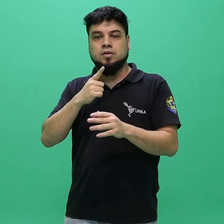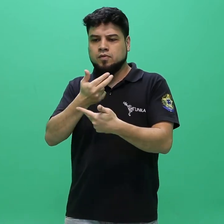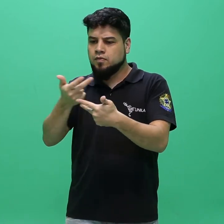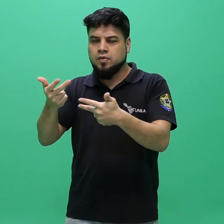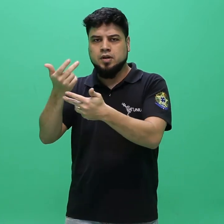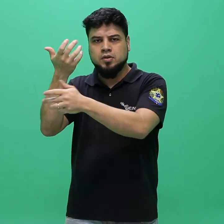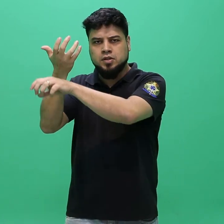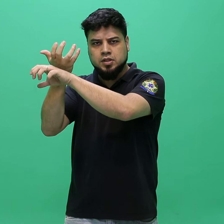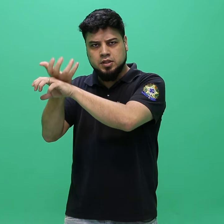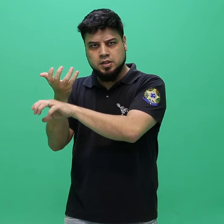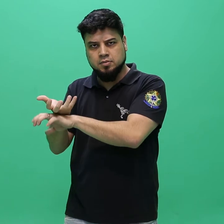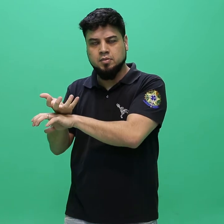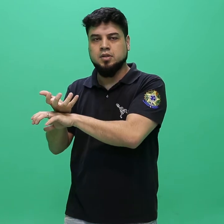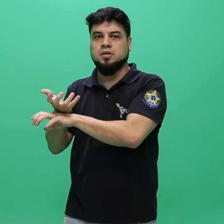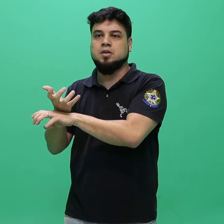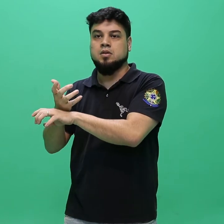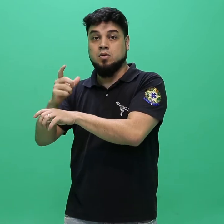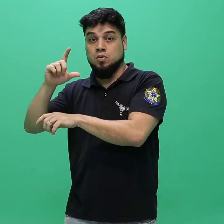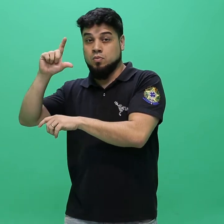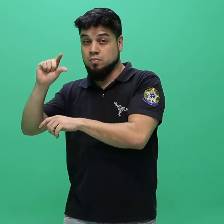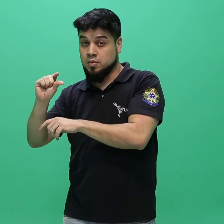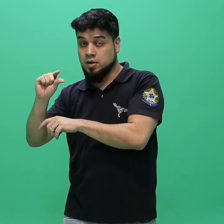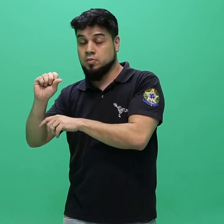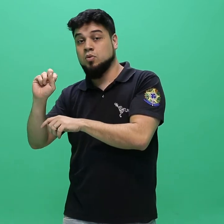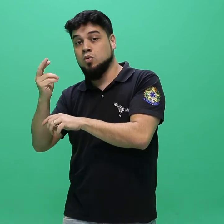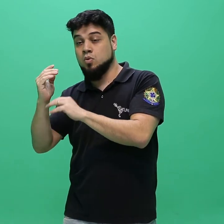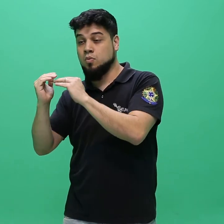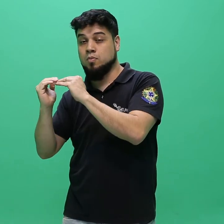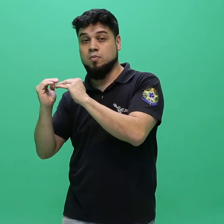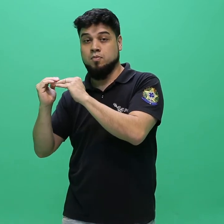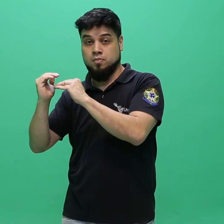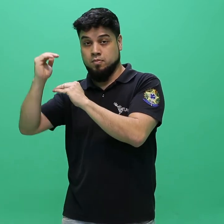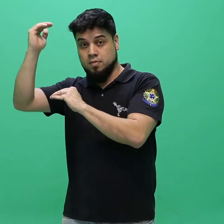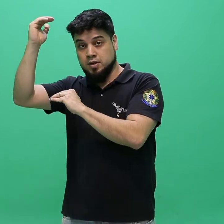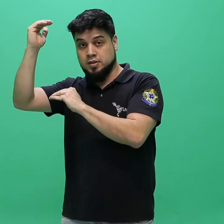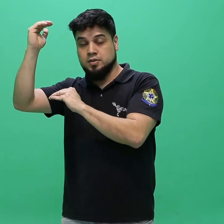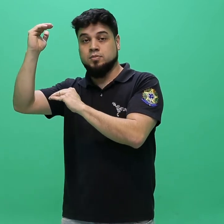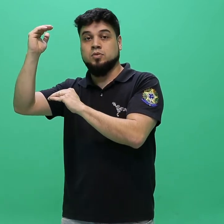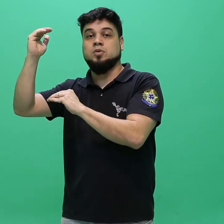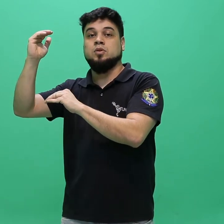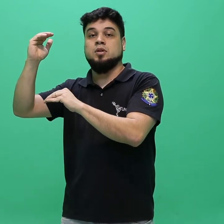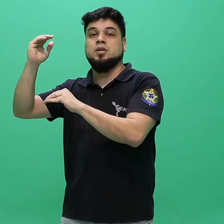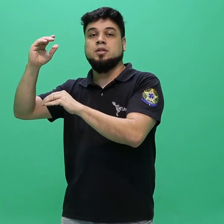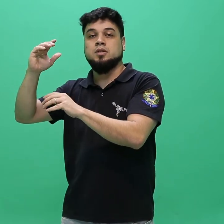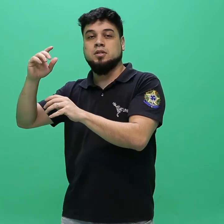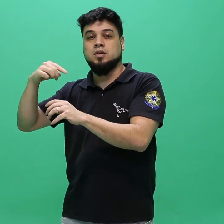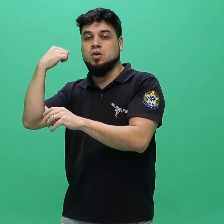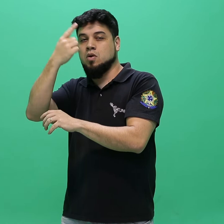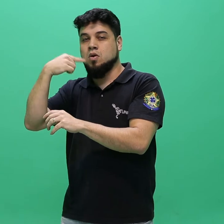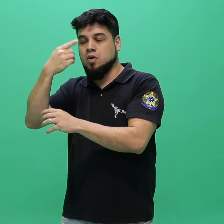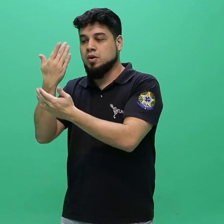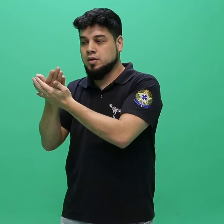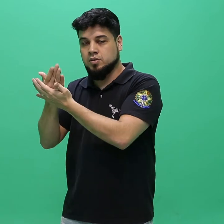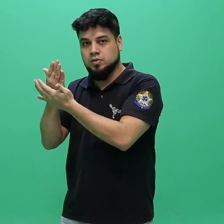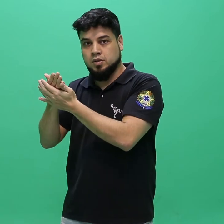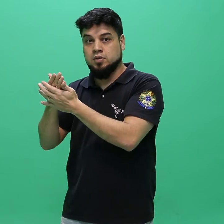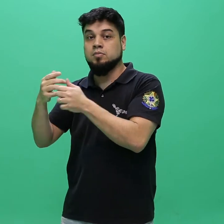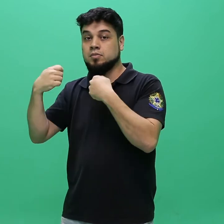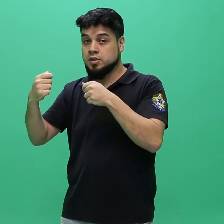aprovação na instituição de origem, um mínimo e um máximo de carga horária, conforme o anexo